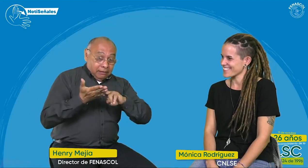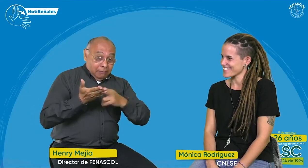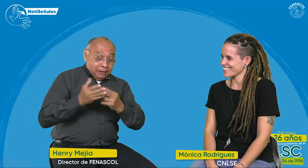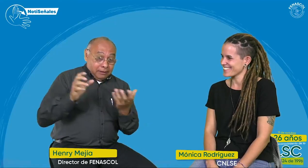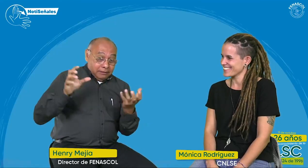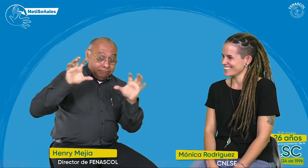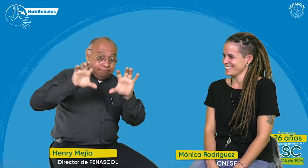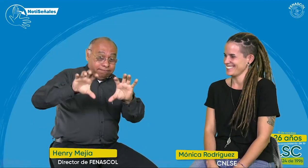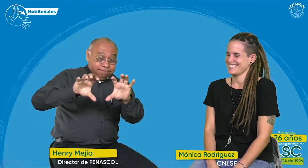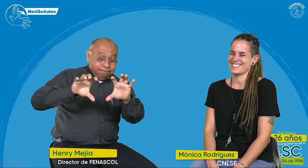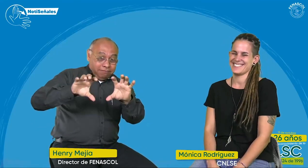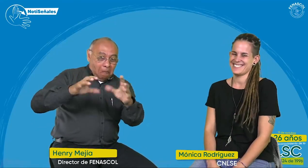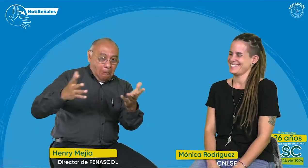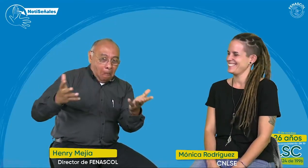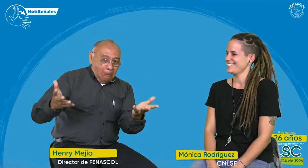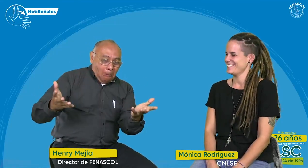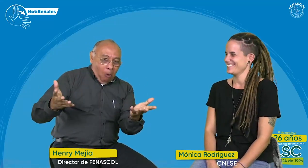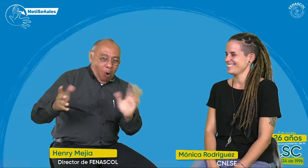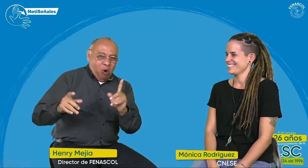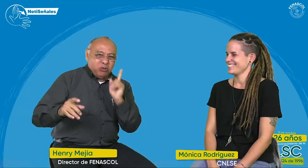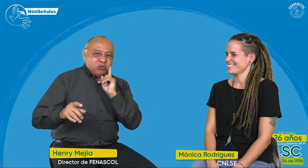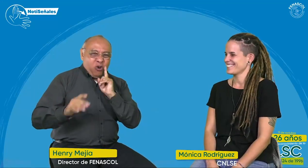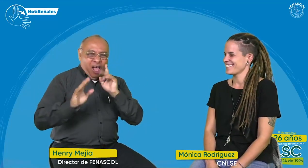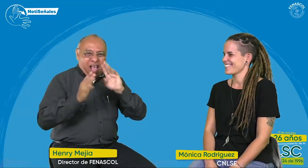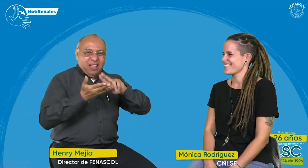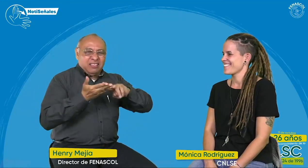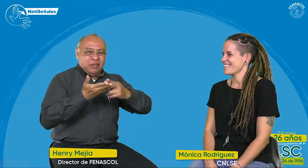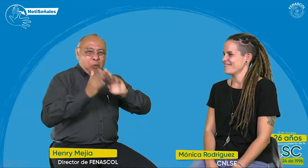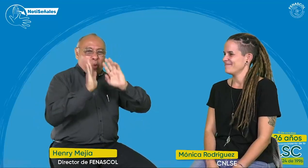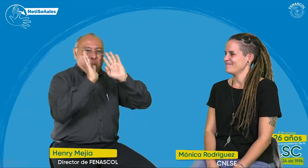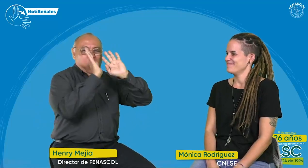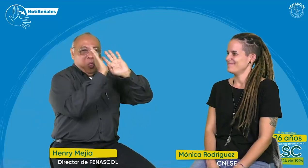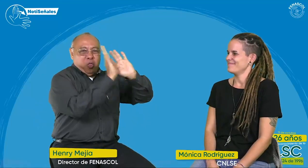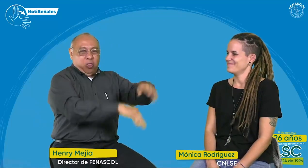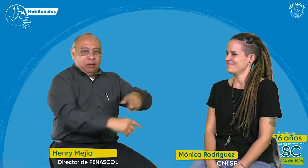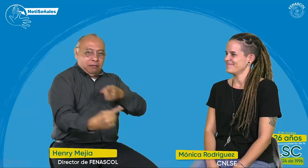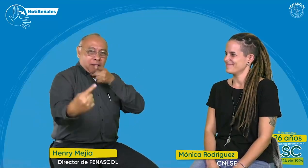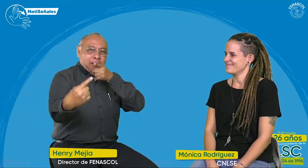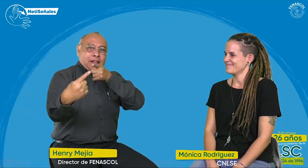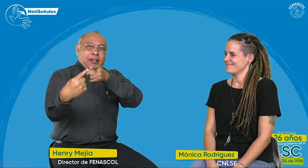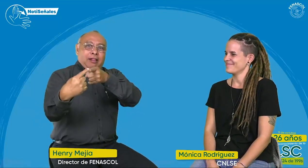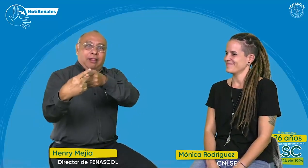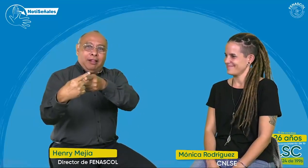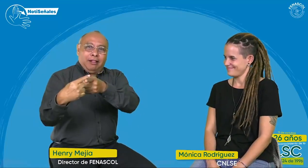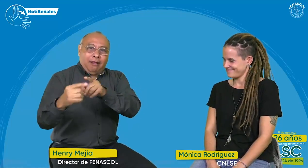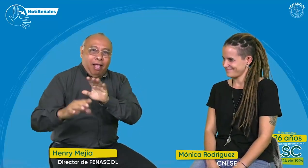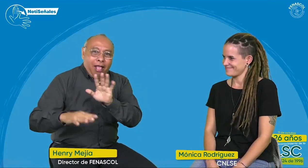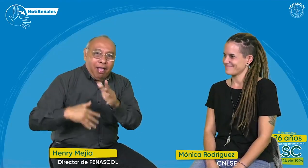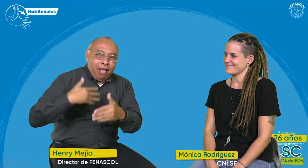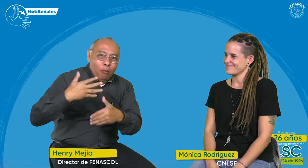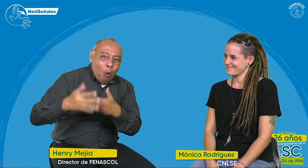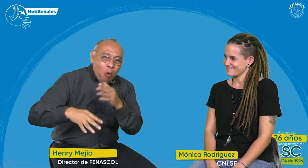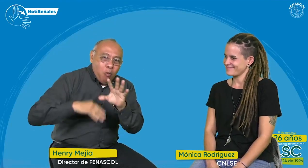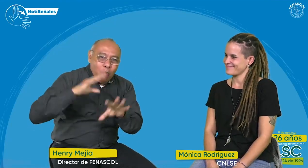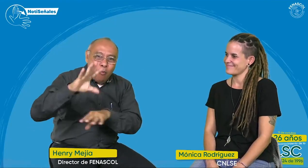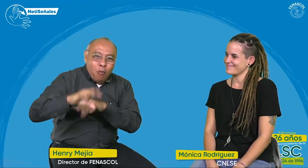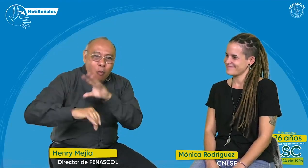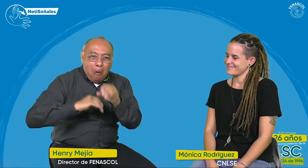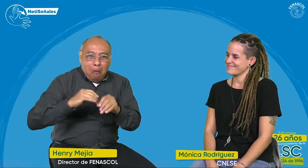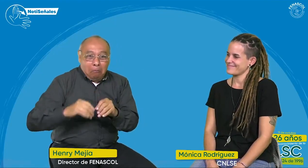estado diciendo. No sé, que nos dejen ahí en el chat si requieren del servicio de interpretación a la lengua de signos colombiana o si pueden